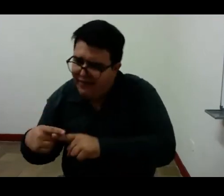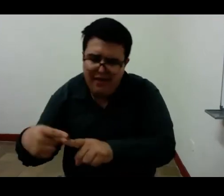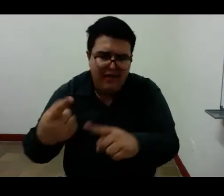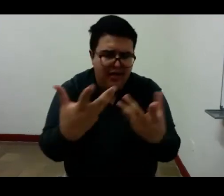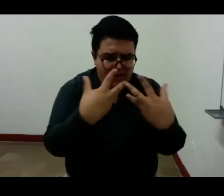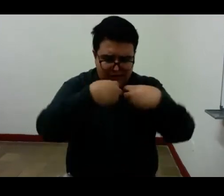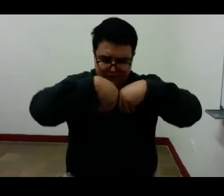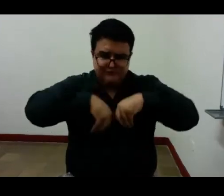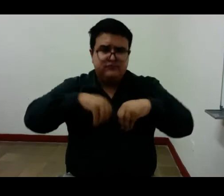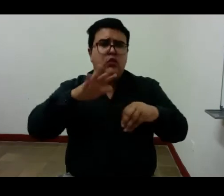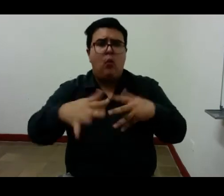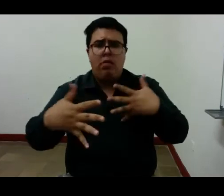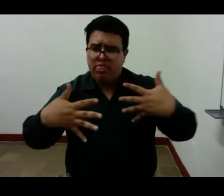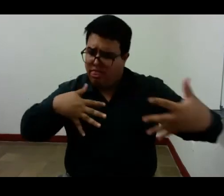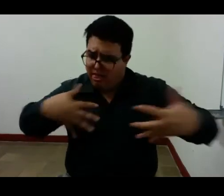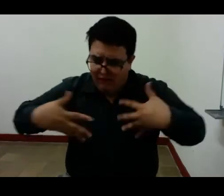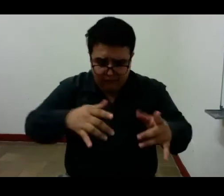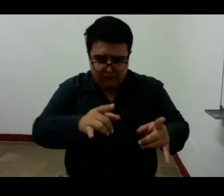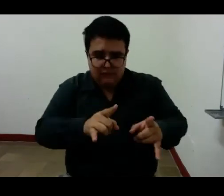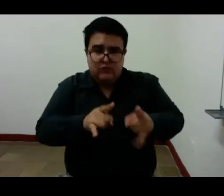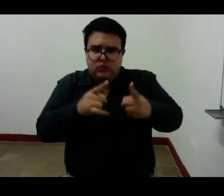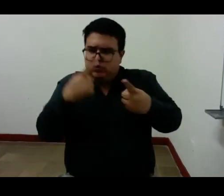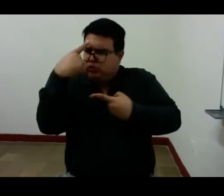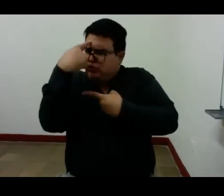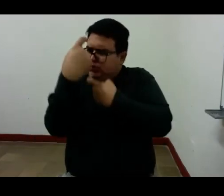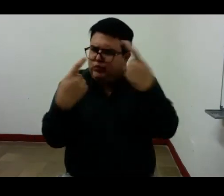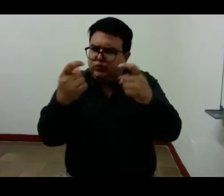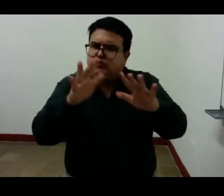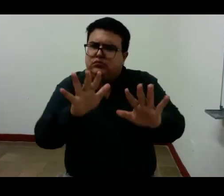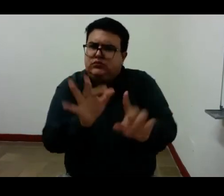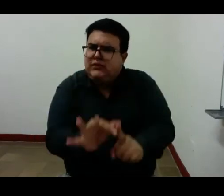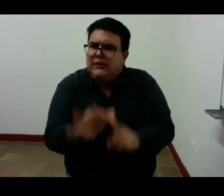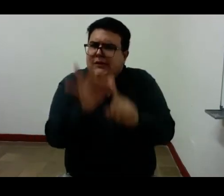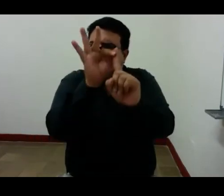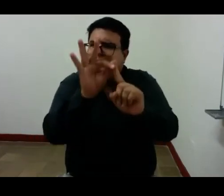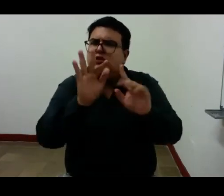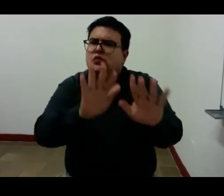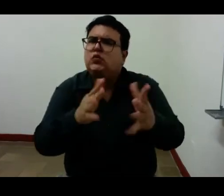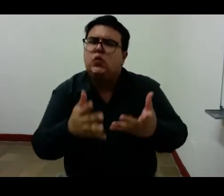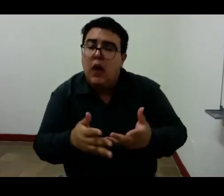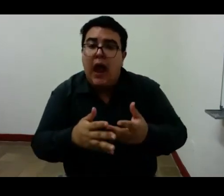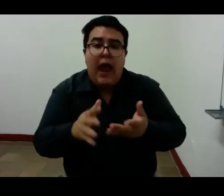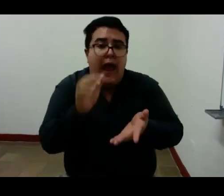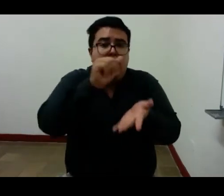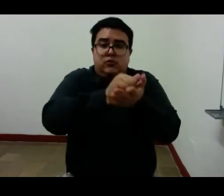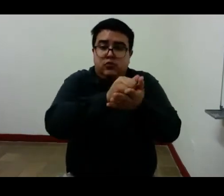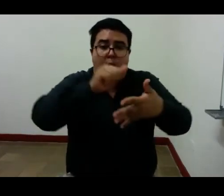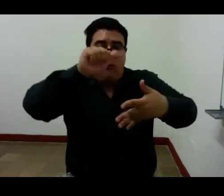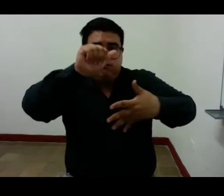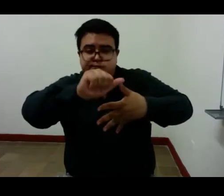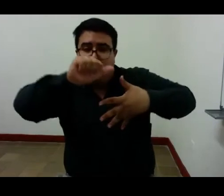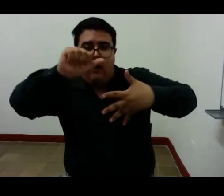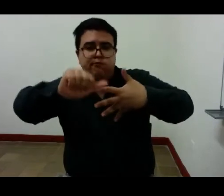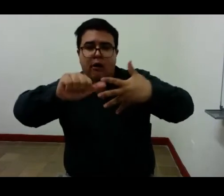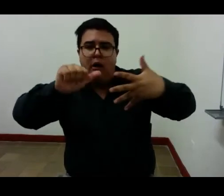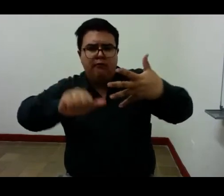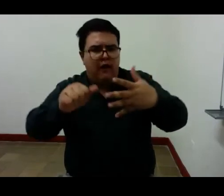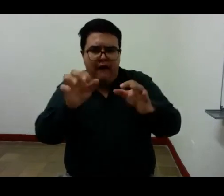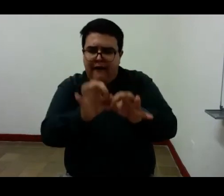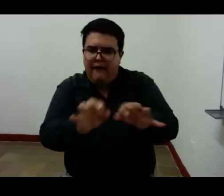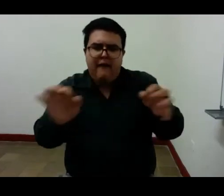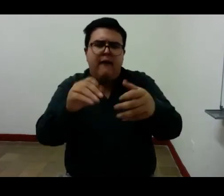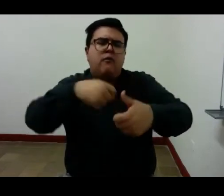este drama tiene particular es que cada actor es un autor y una serie de